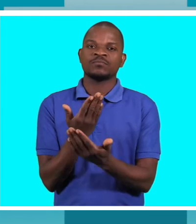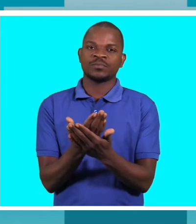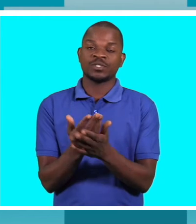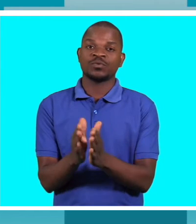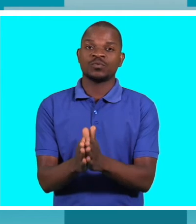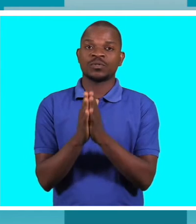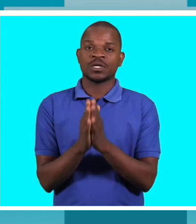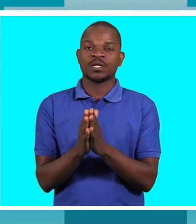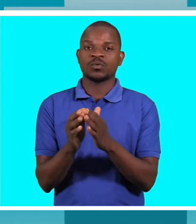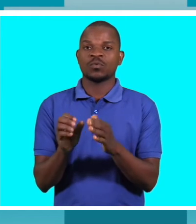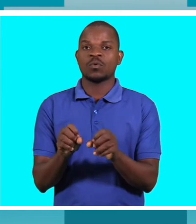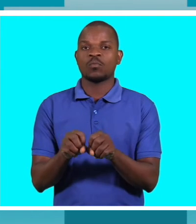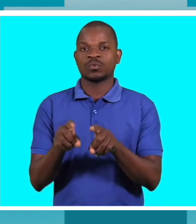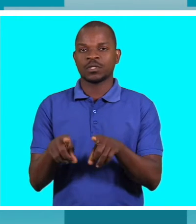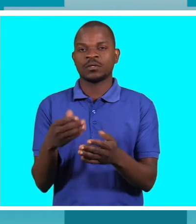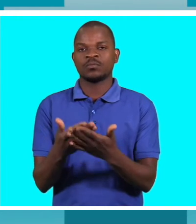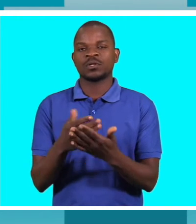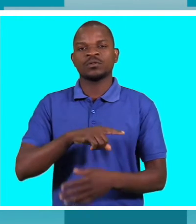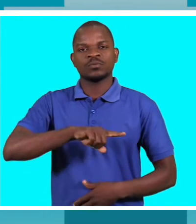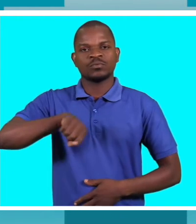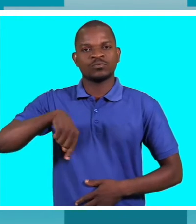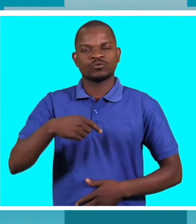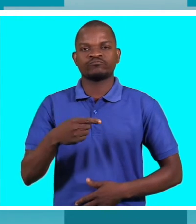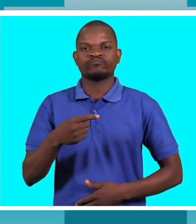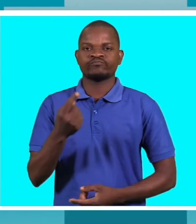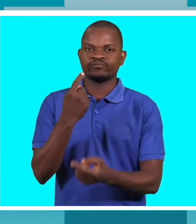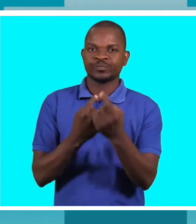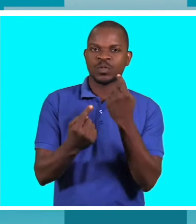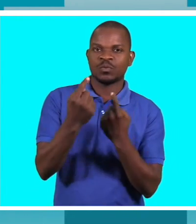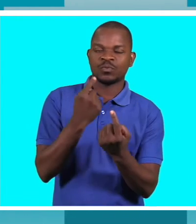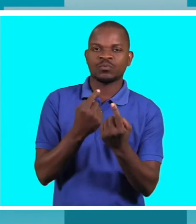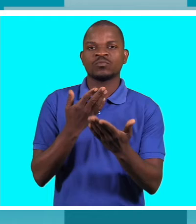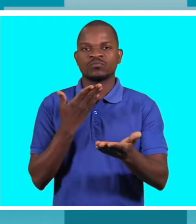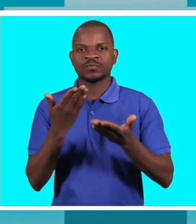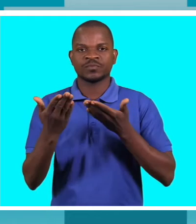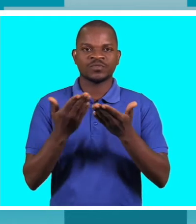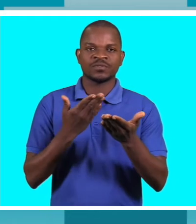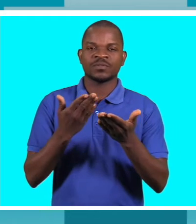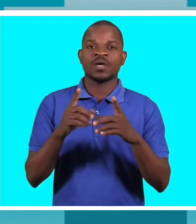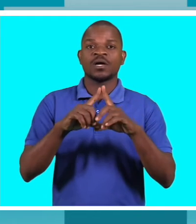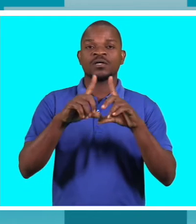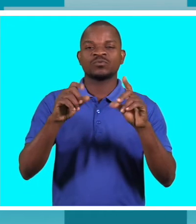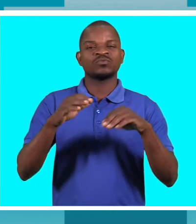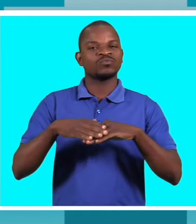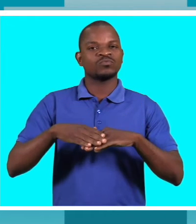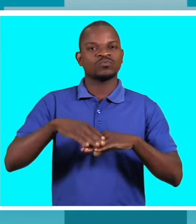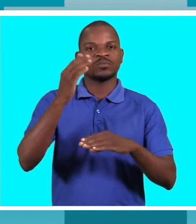a oportunidade que nos dão para discutir e refletir sobre este grande tema